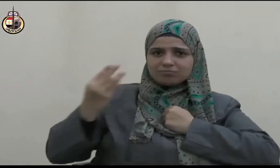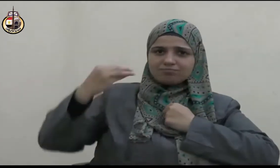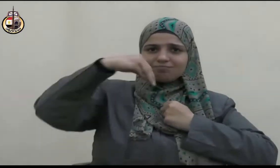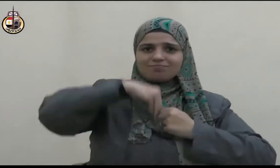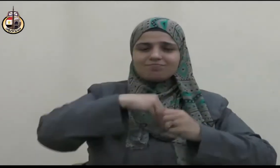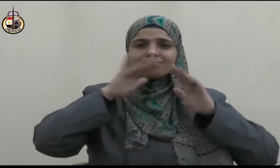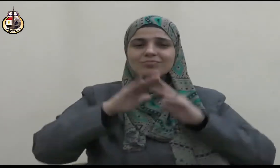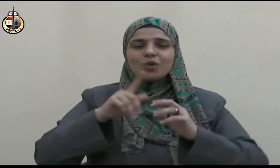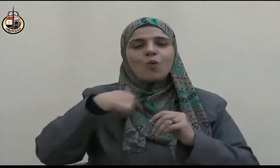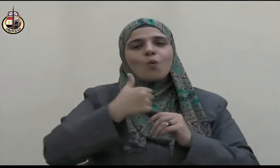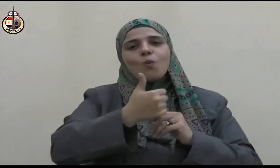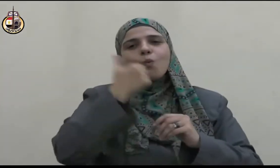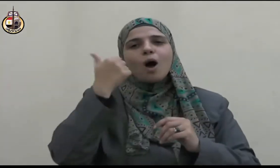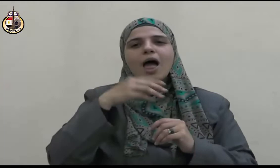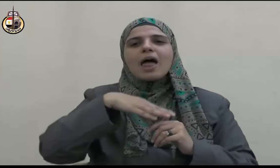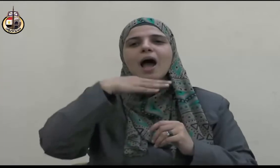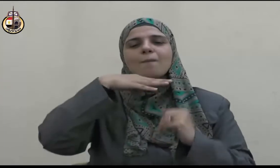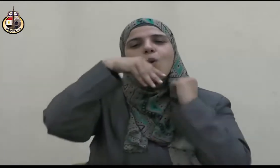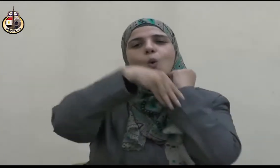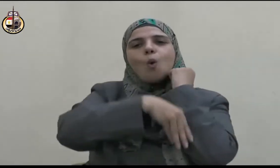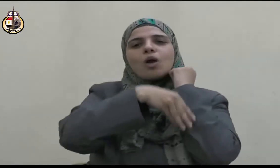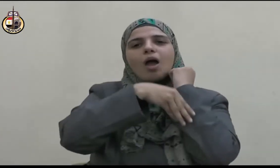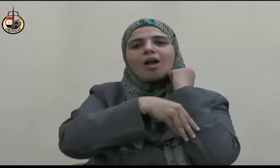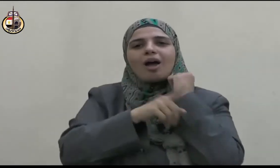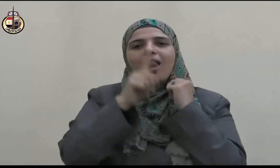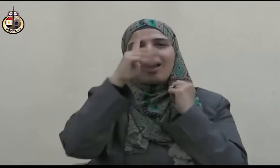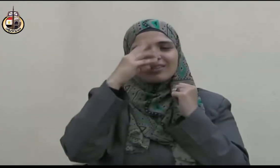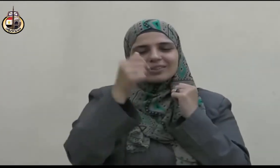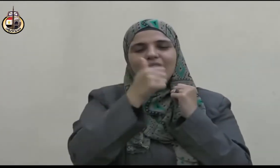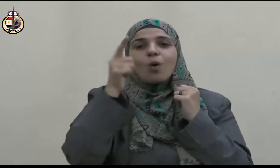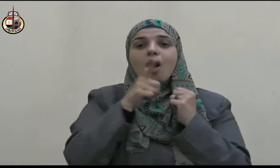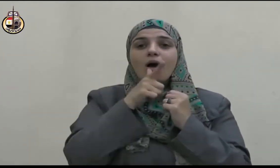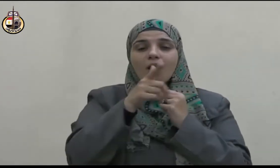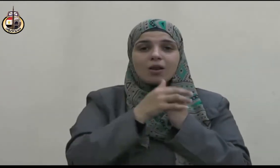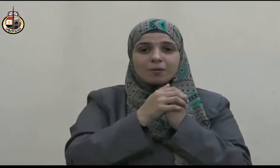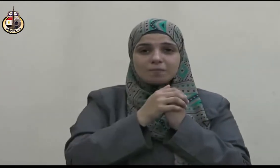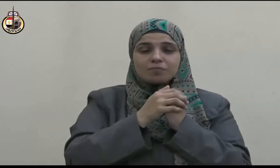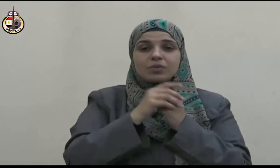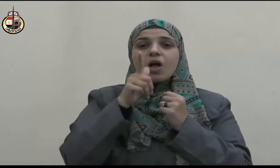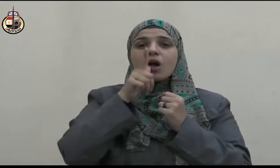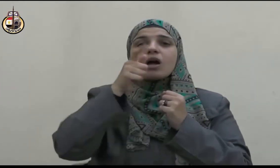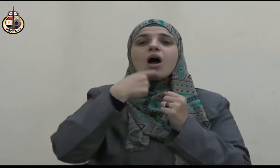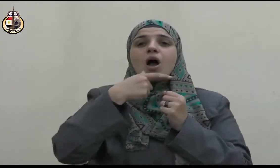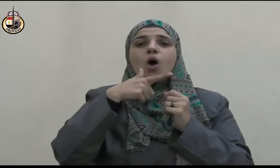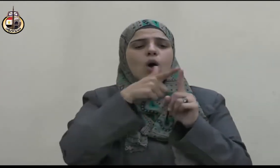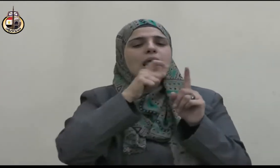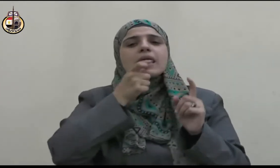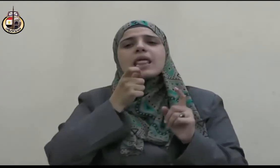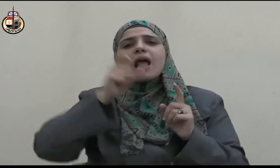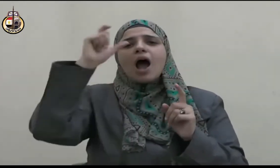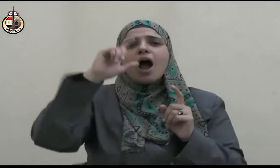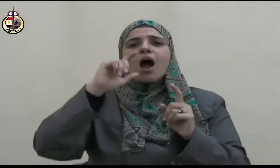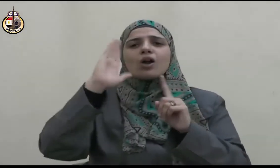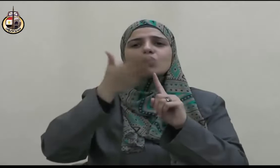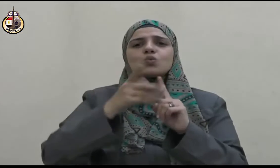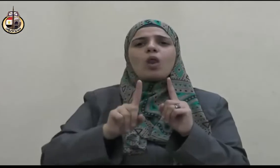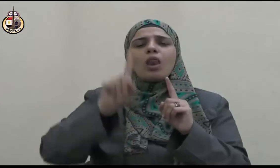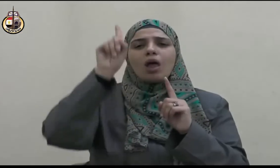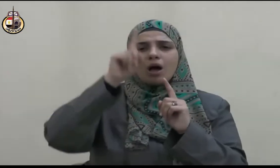ولكن ابن ارتحلني فكرهت أن أعجله حتى يقضي حاجته على